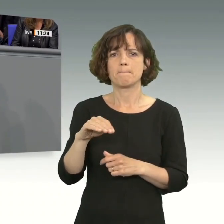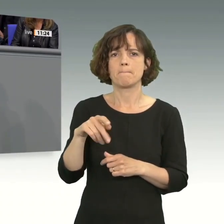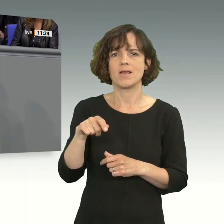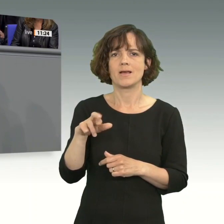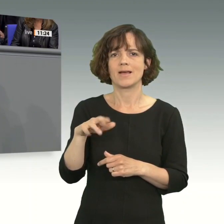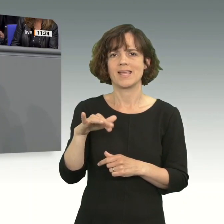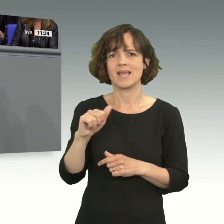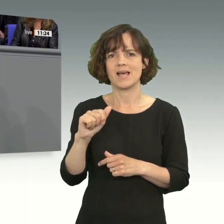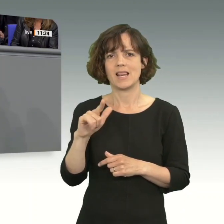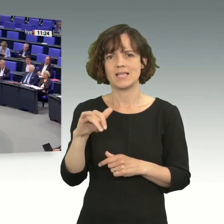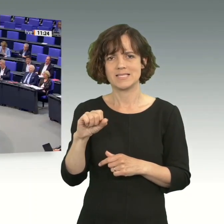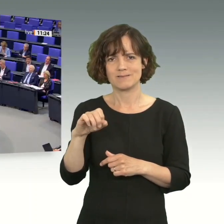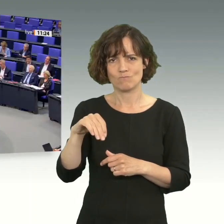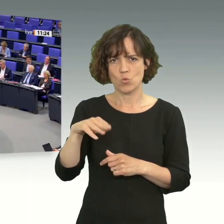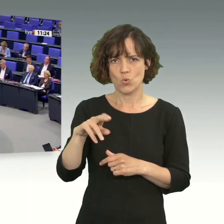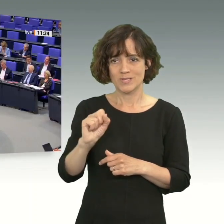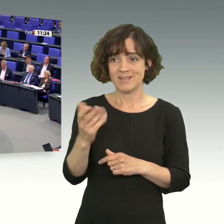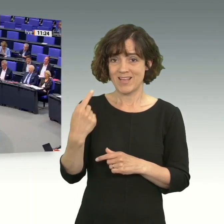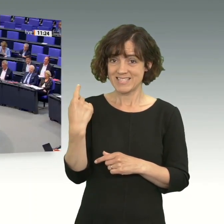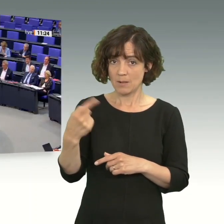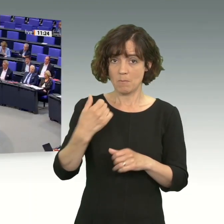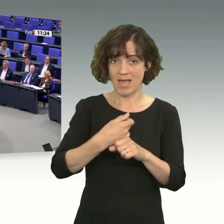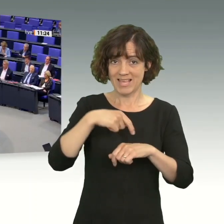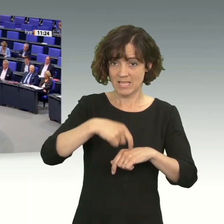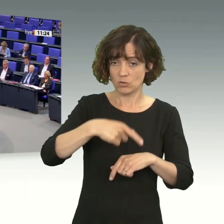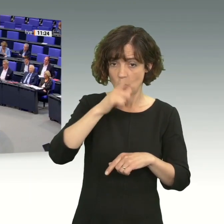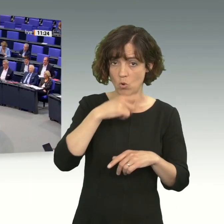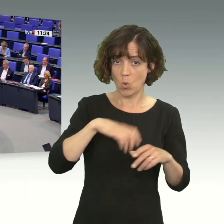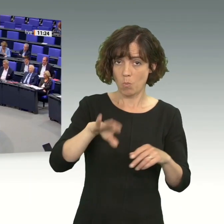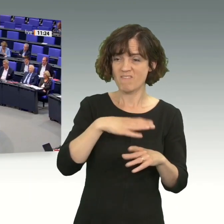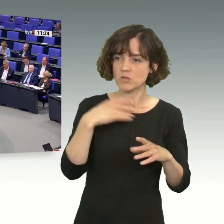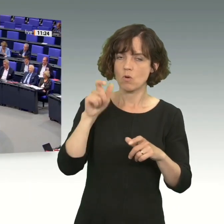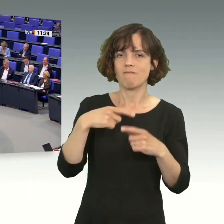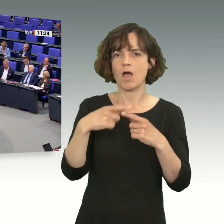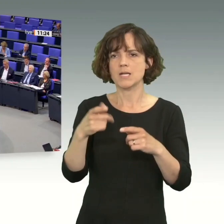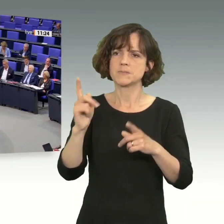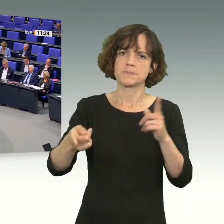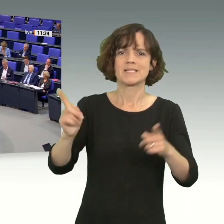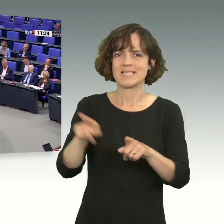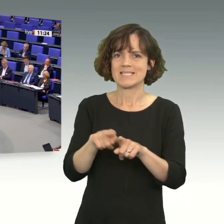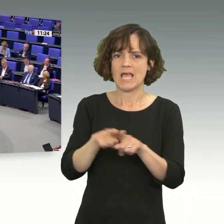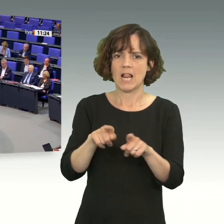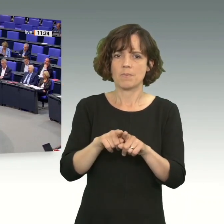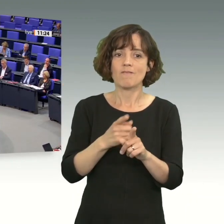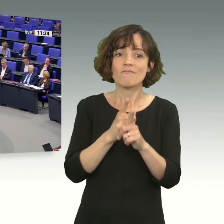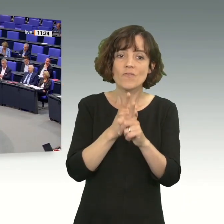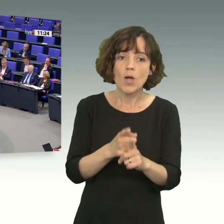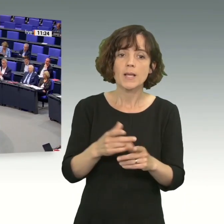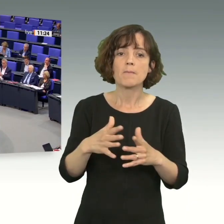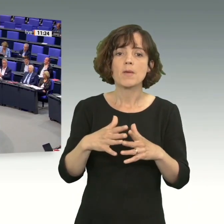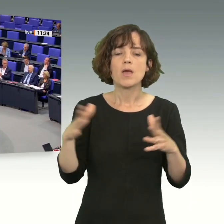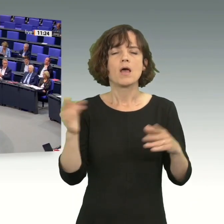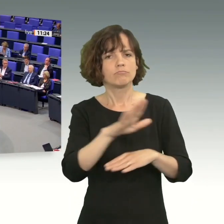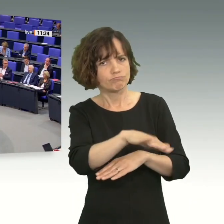das, was Sie hier in Deutschland, in Europa tun, in die ganze Welt zu bringen, über entsprechende Handelsverträge. Und das führt dazu, dass immer mehr